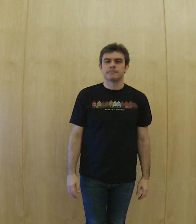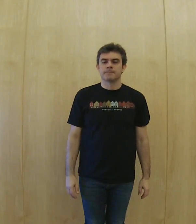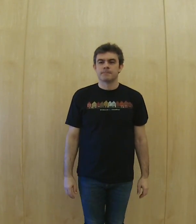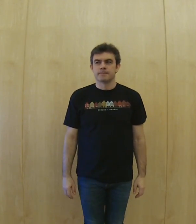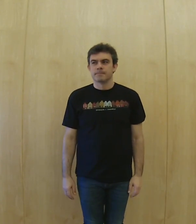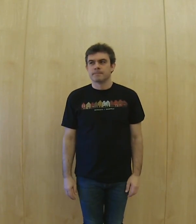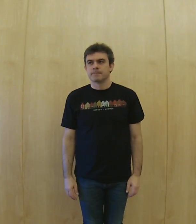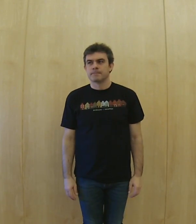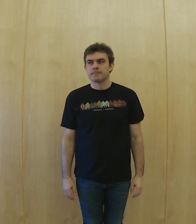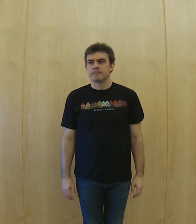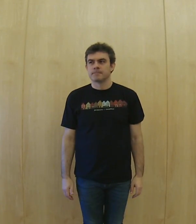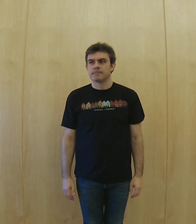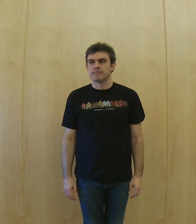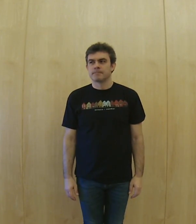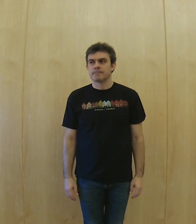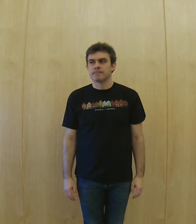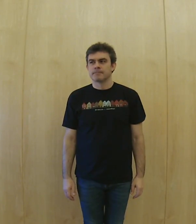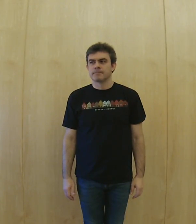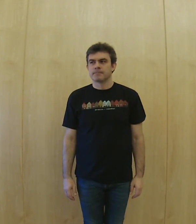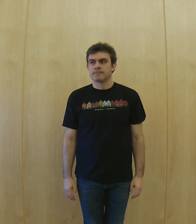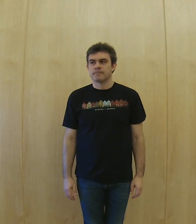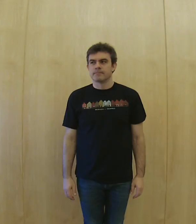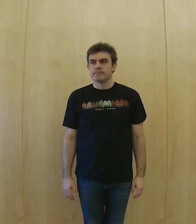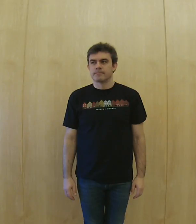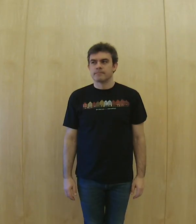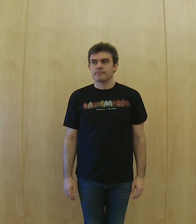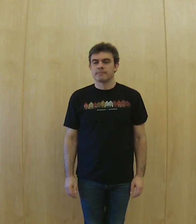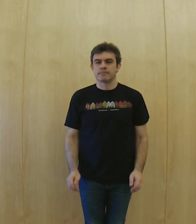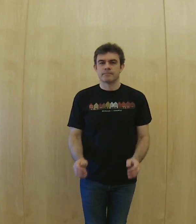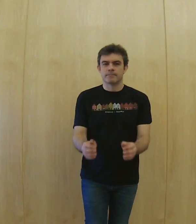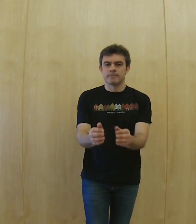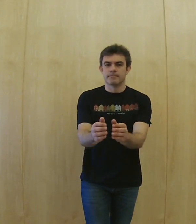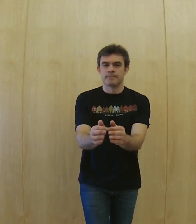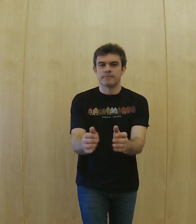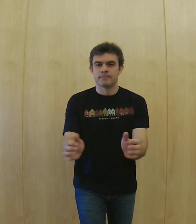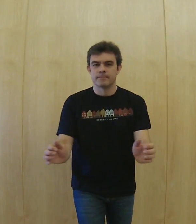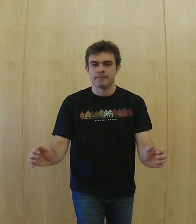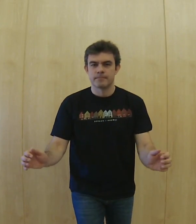acabar como máximo en 5 segundos, slowly exit, ISp, 2, 1,